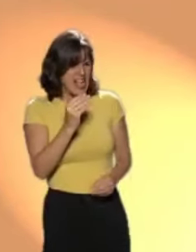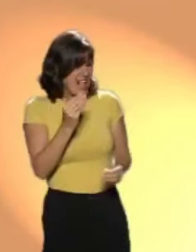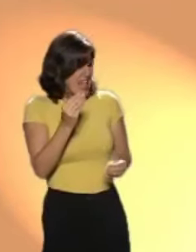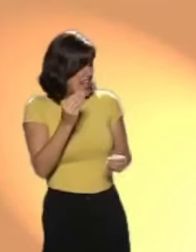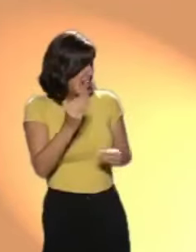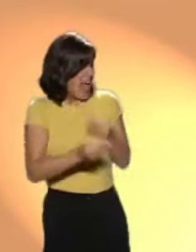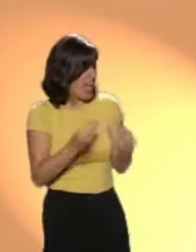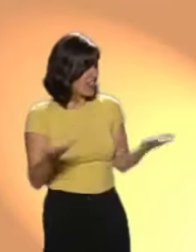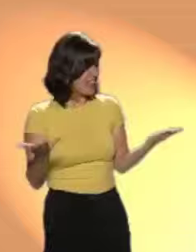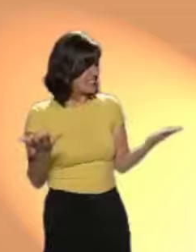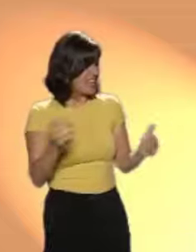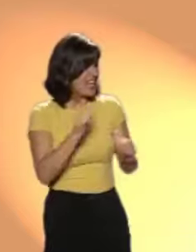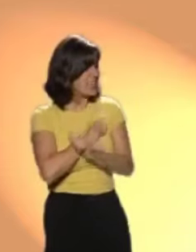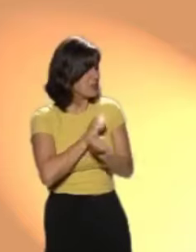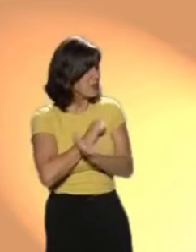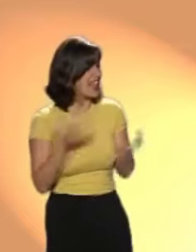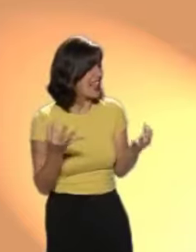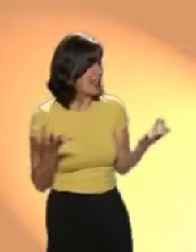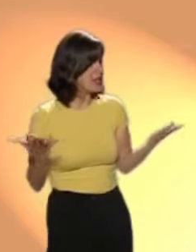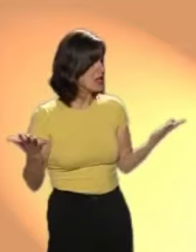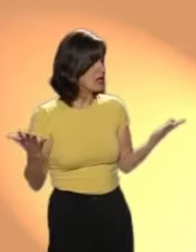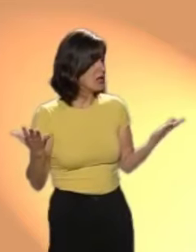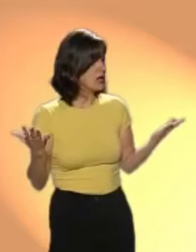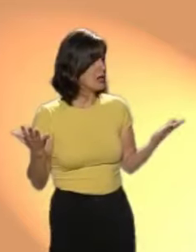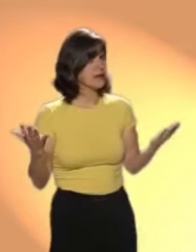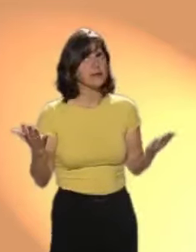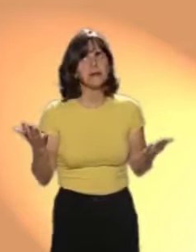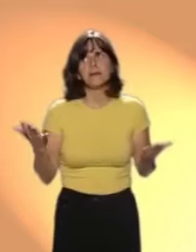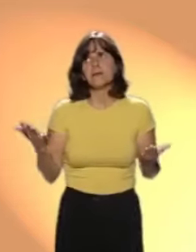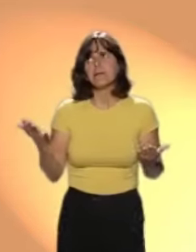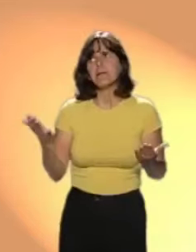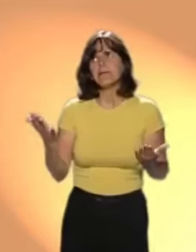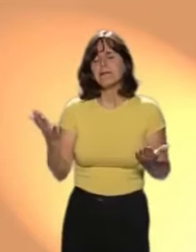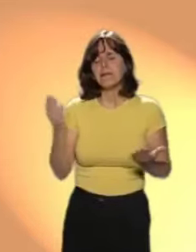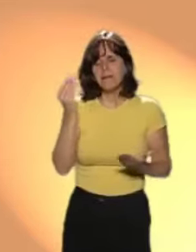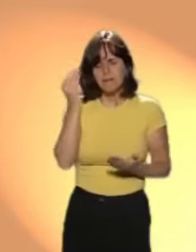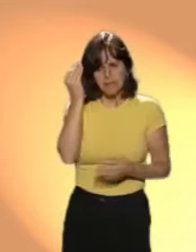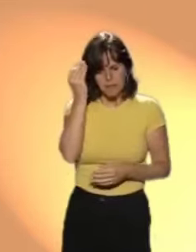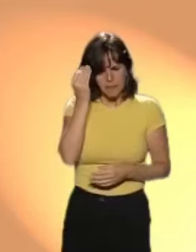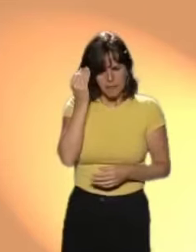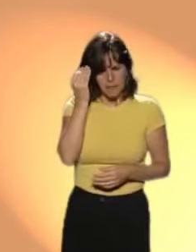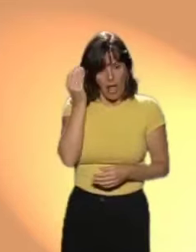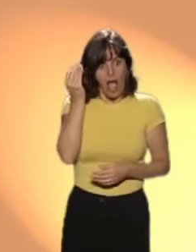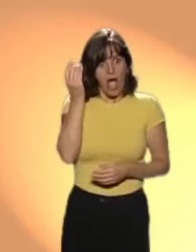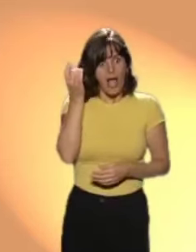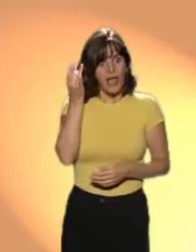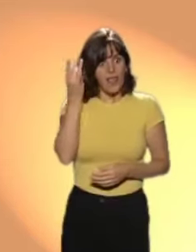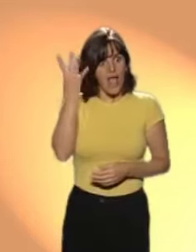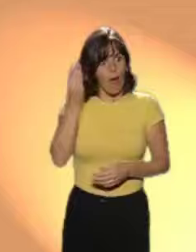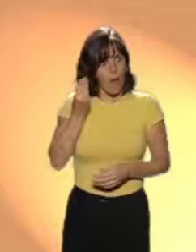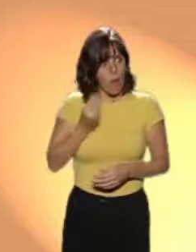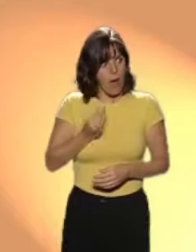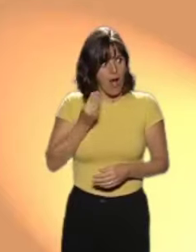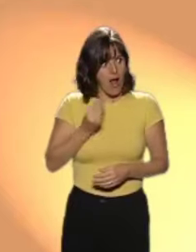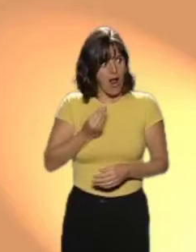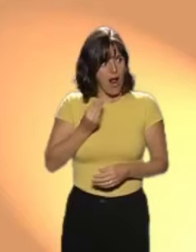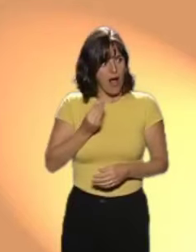no hacía nada Le dijo ¿Qué haces? ¿A qué esperas? La niña, pensando, tuvo otra idea